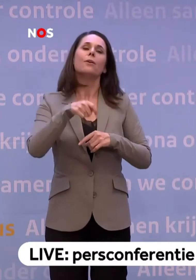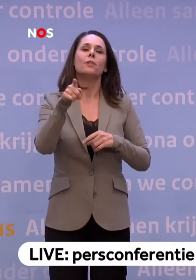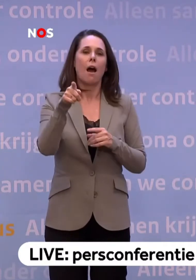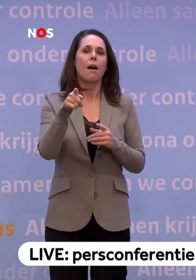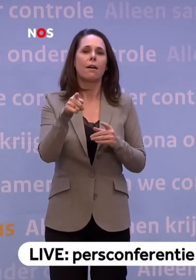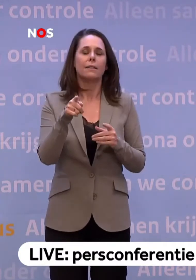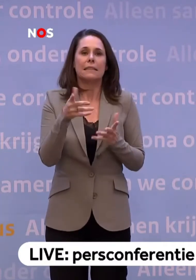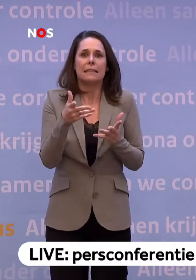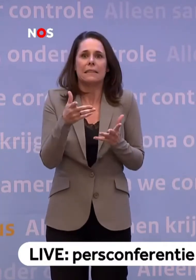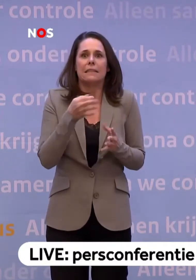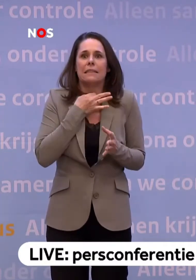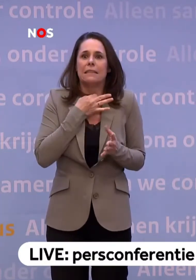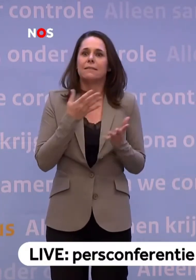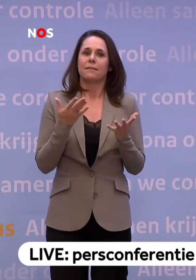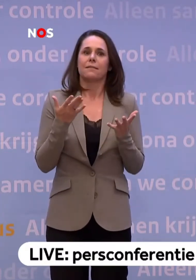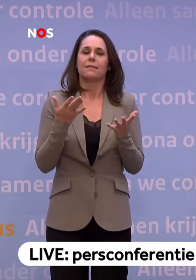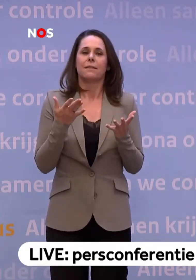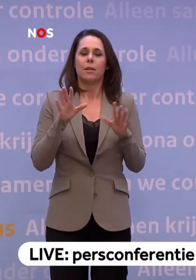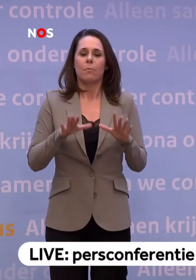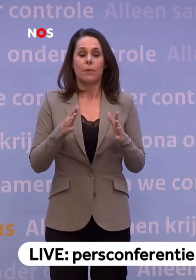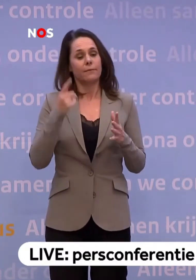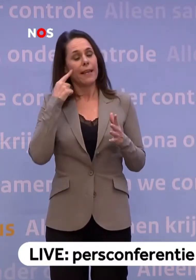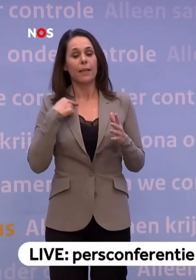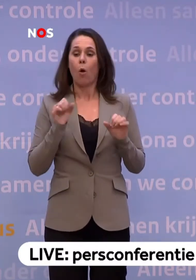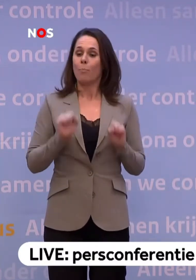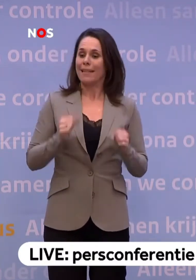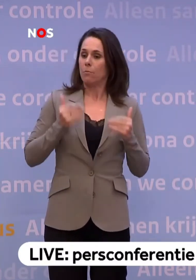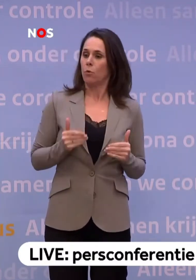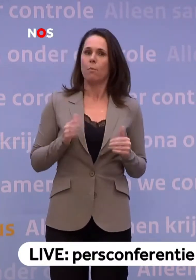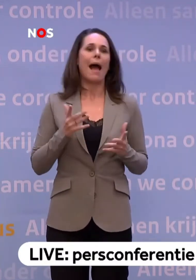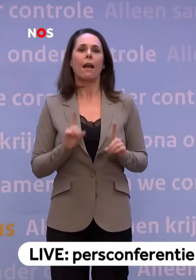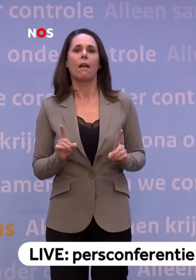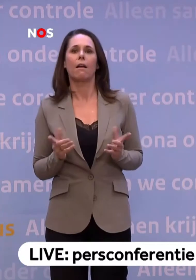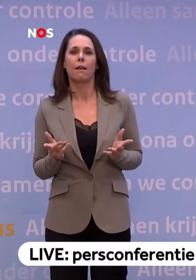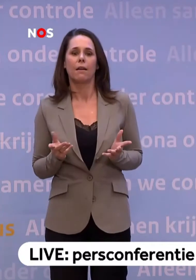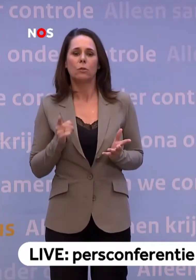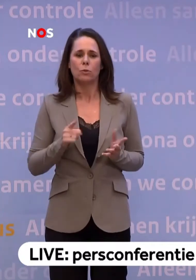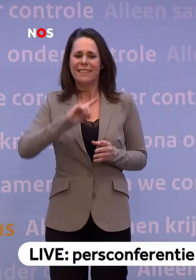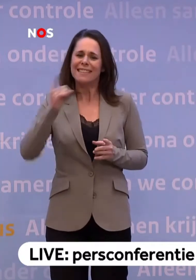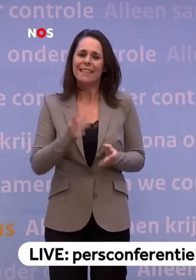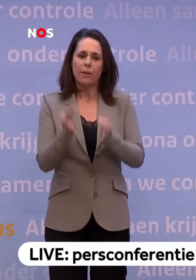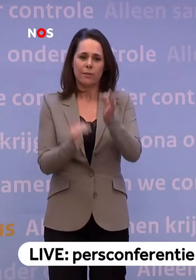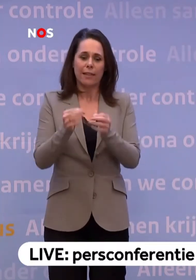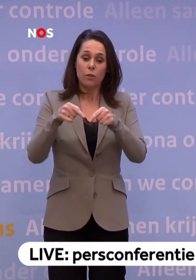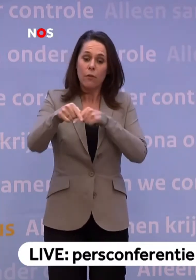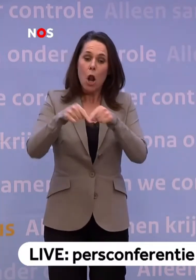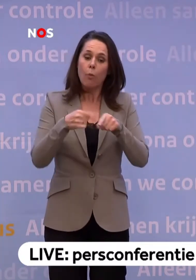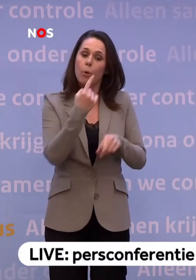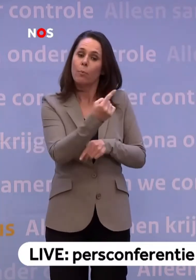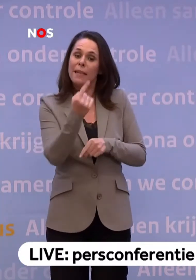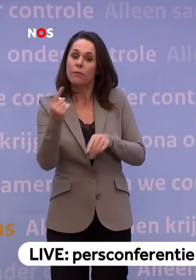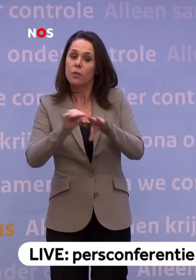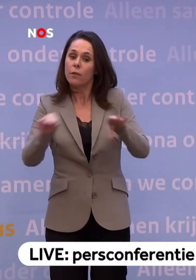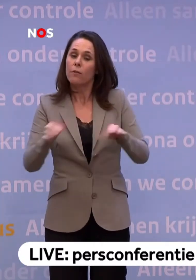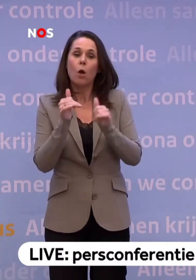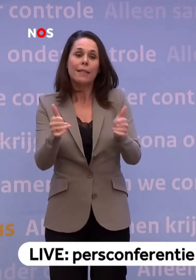daar juist griezelig. Want dan lijk je immuun te zijn... ...maar dan ben je het eigenlijk niet. Dus daarom zijn die sneltests voorlopig op individueel niveau... ...nog